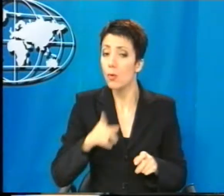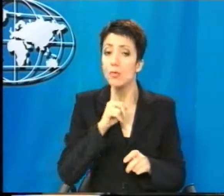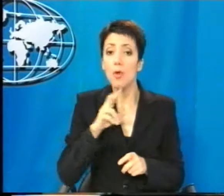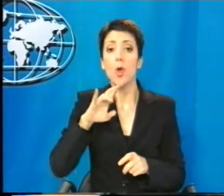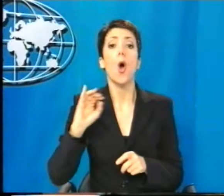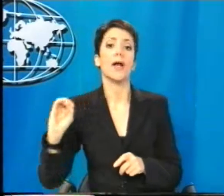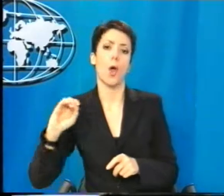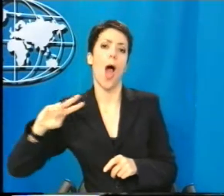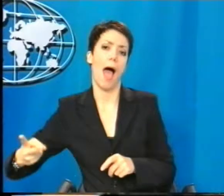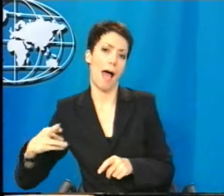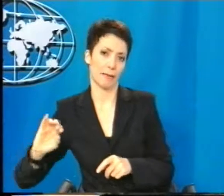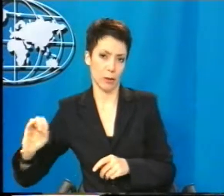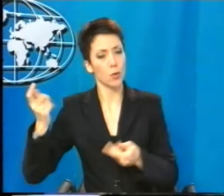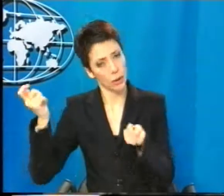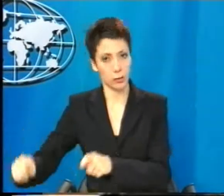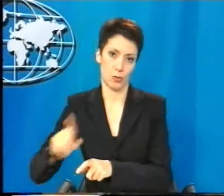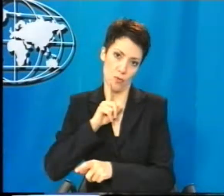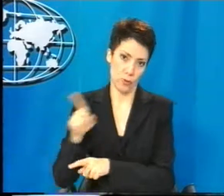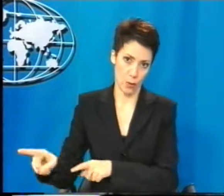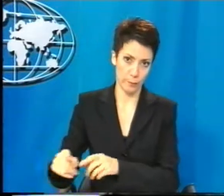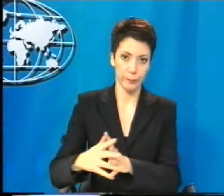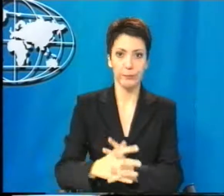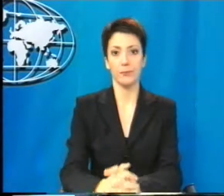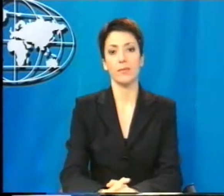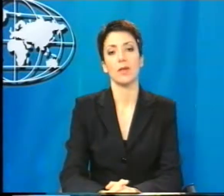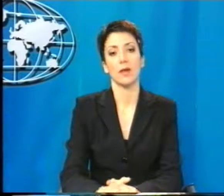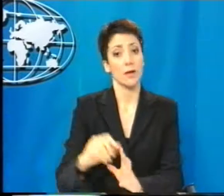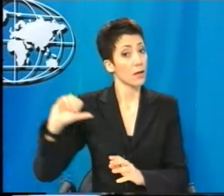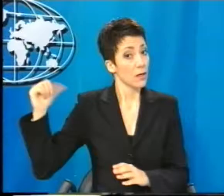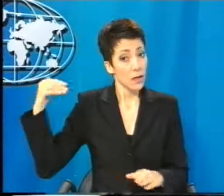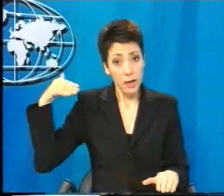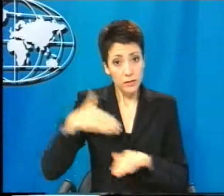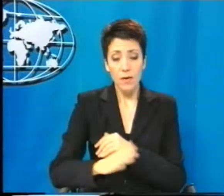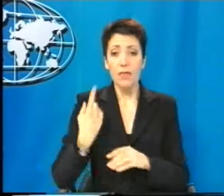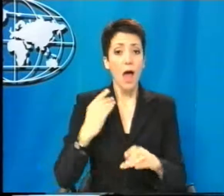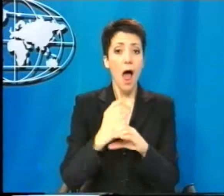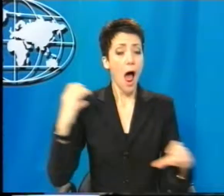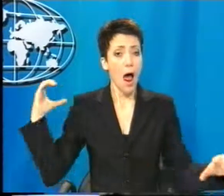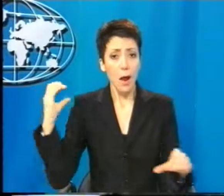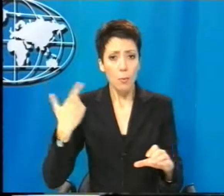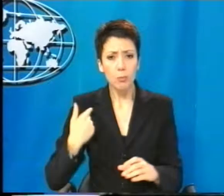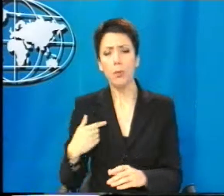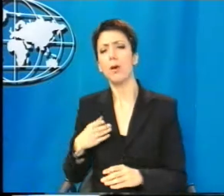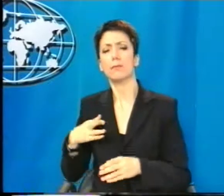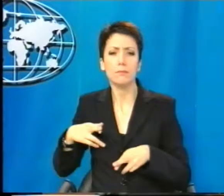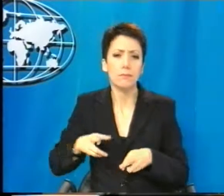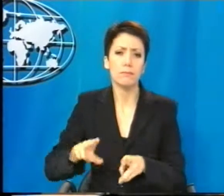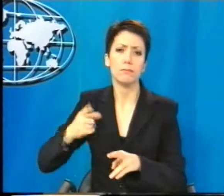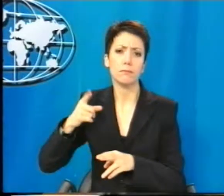Ένας νεκρός και 15 τραυματίες ανάμεσά τους και ένα παιδί Είναι ο απολογισμός του τραγικού δυστυχήματος Που